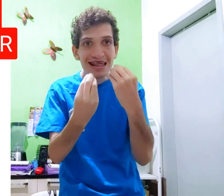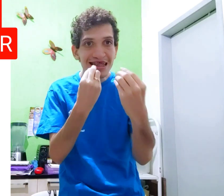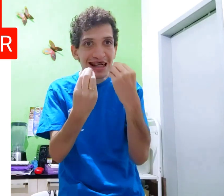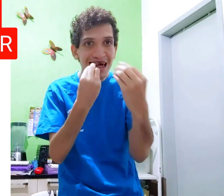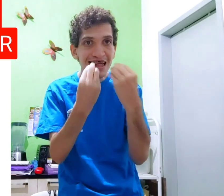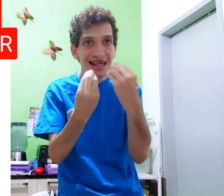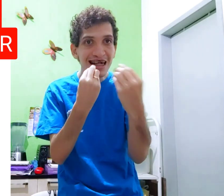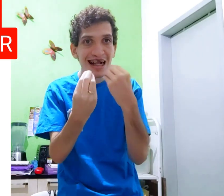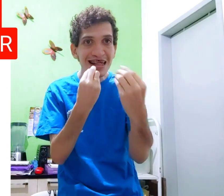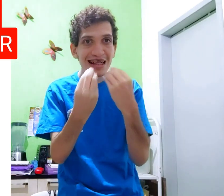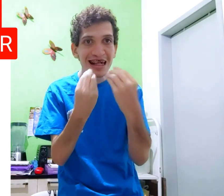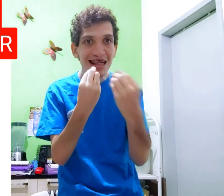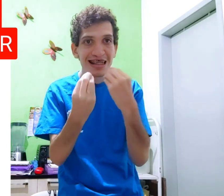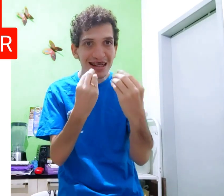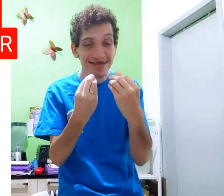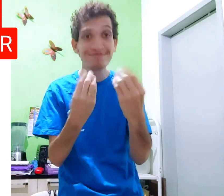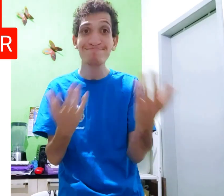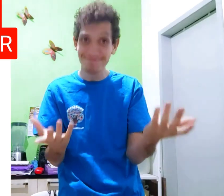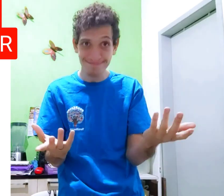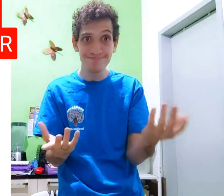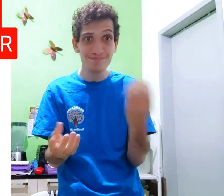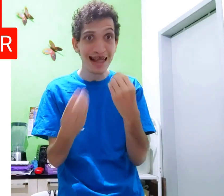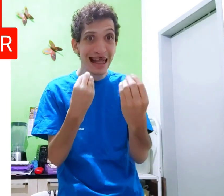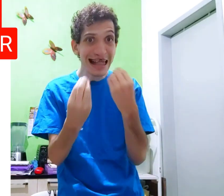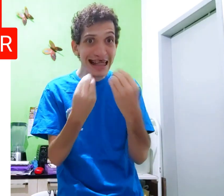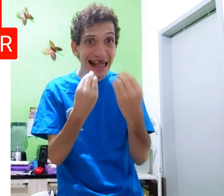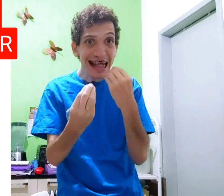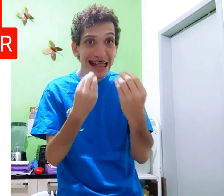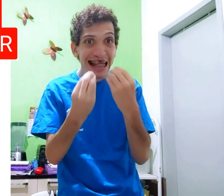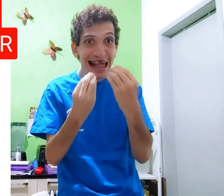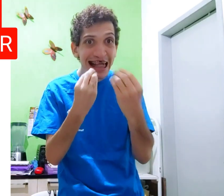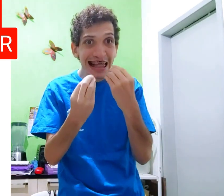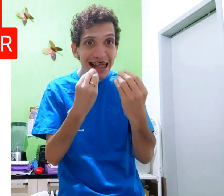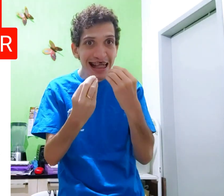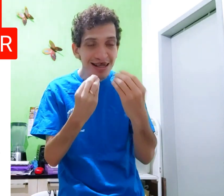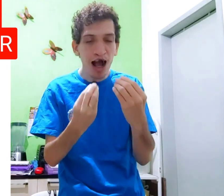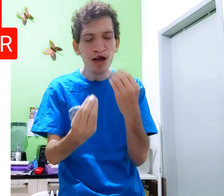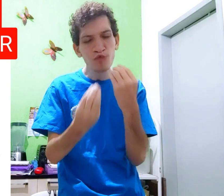Desse jeito. Tá bom? Assim.